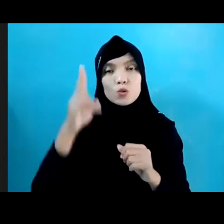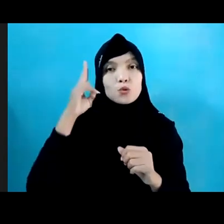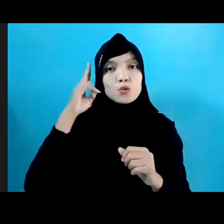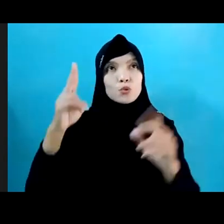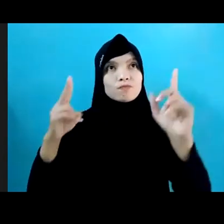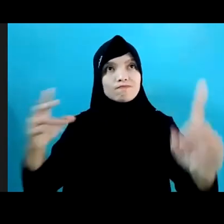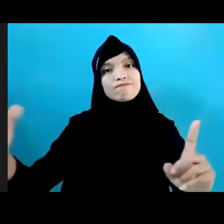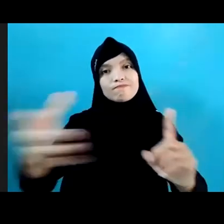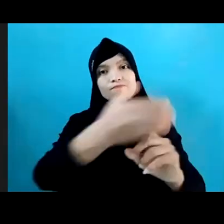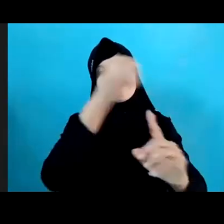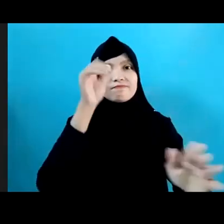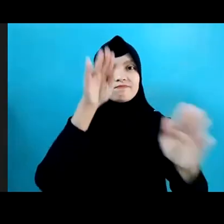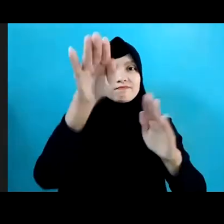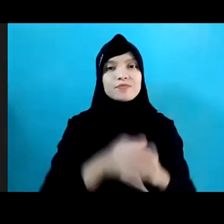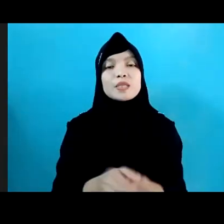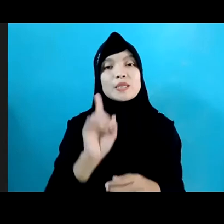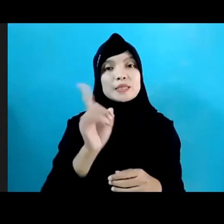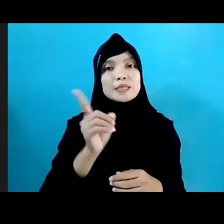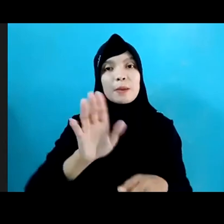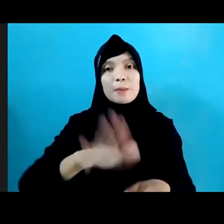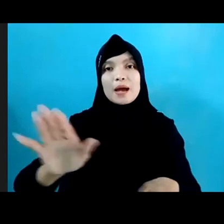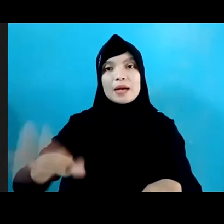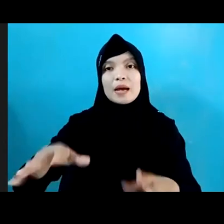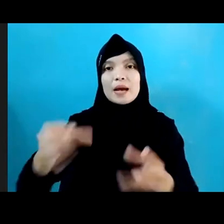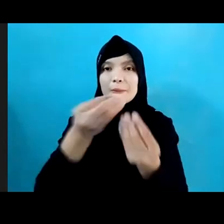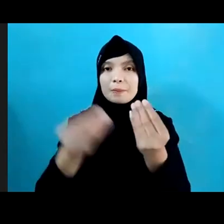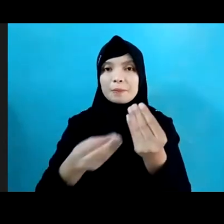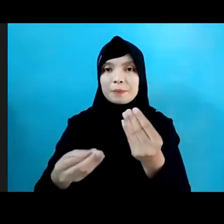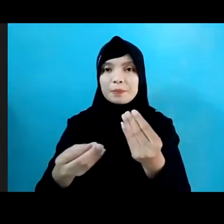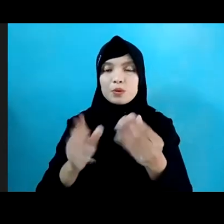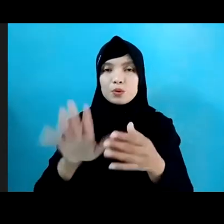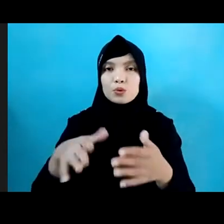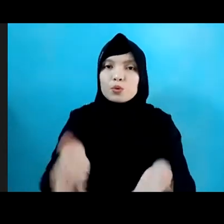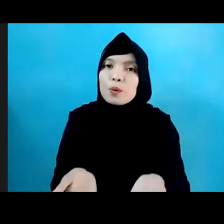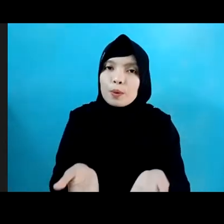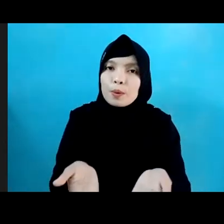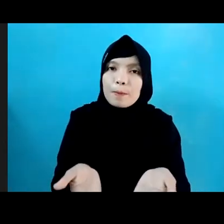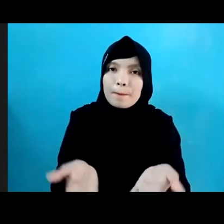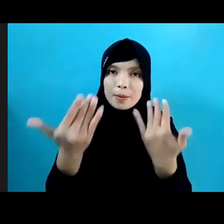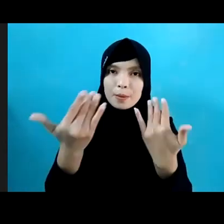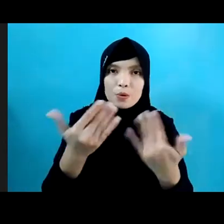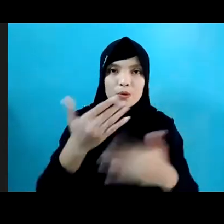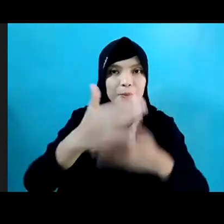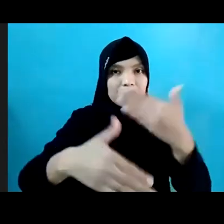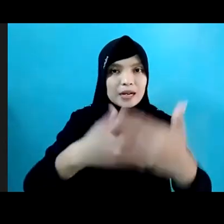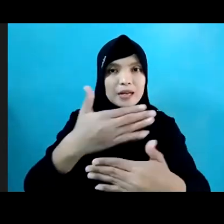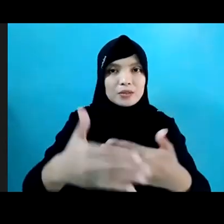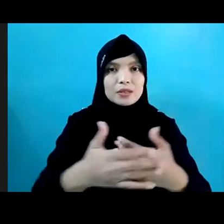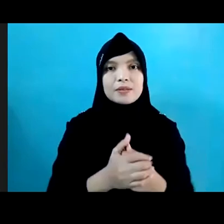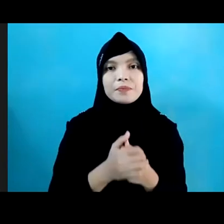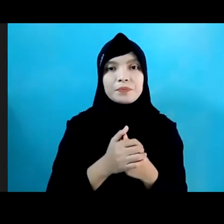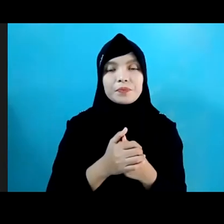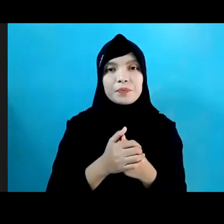Karena Anak Anak Adalah Penelus Bangsa Yang Akan Melanjutkan Pembangunan Berkelanjutan Ini Sekian Dari Saya Terima Kasih